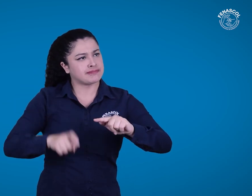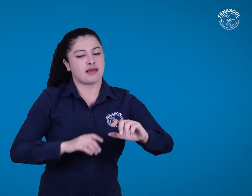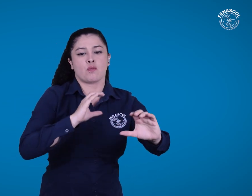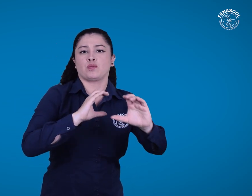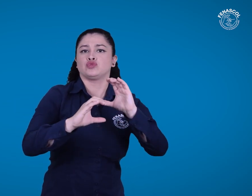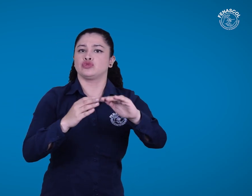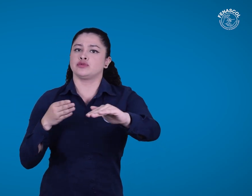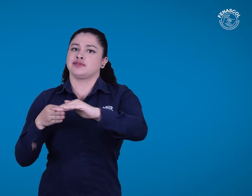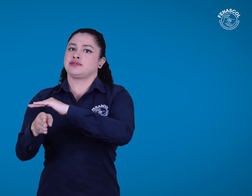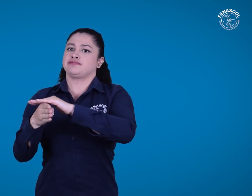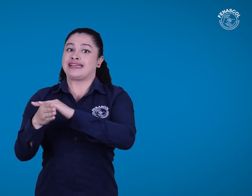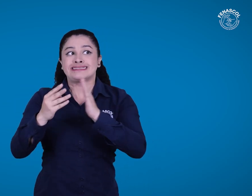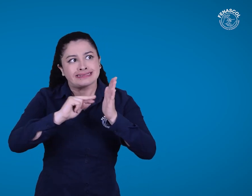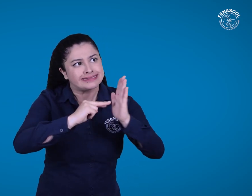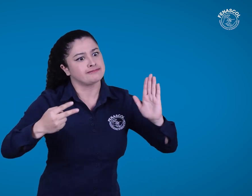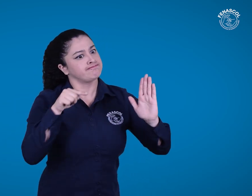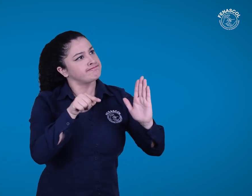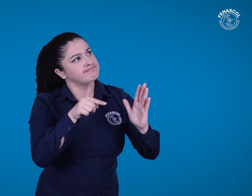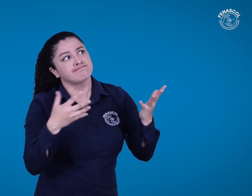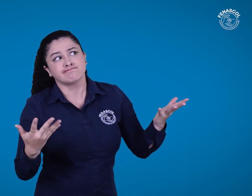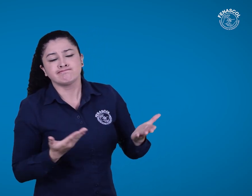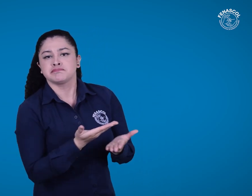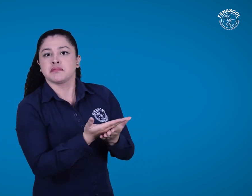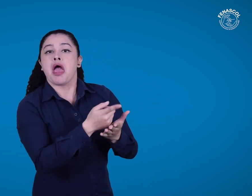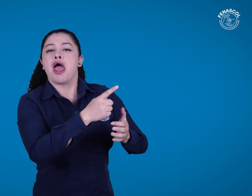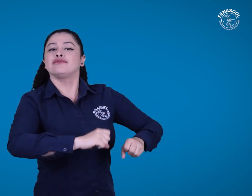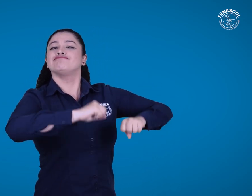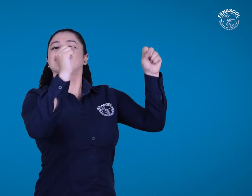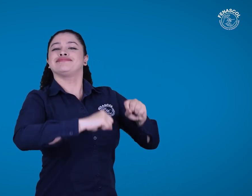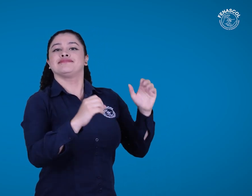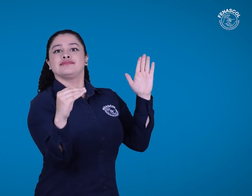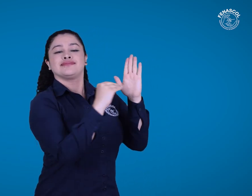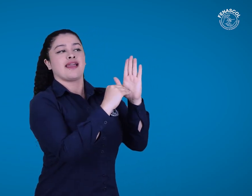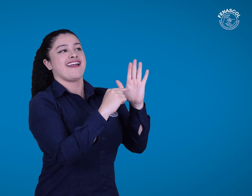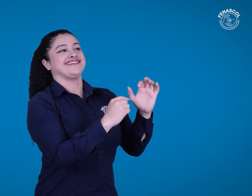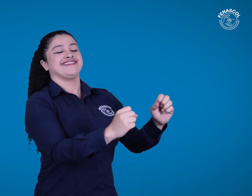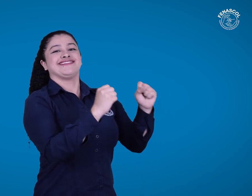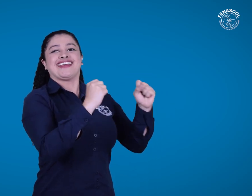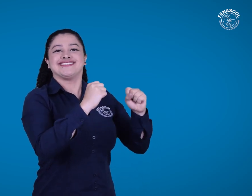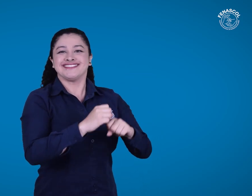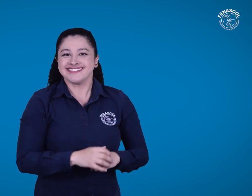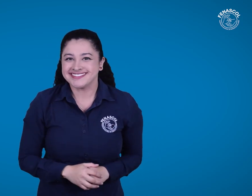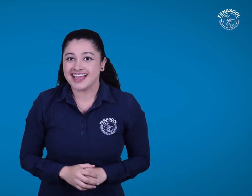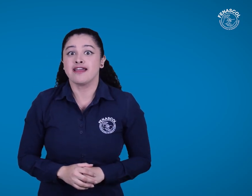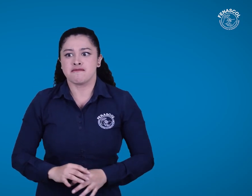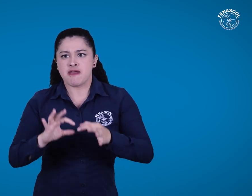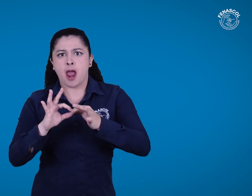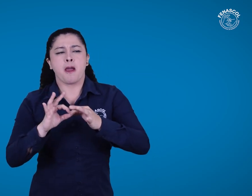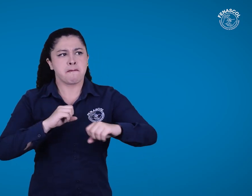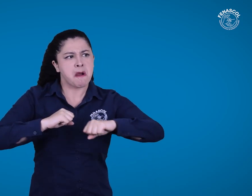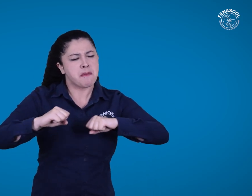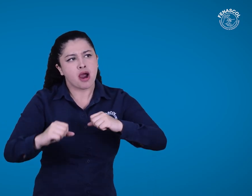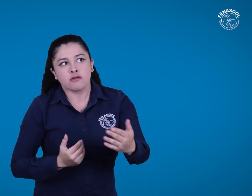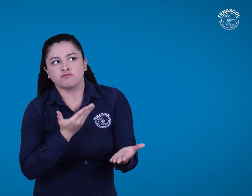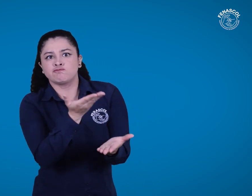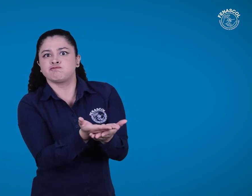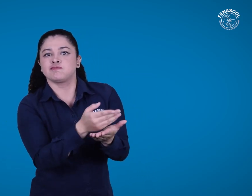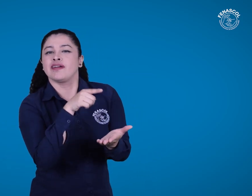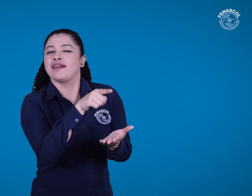comunicación. La iniciativa tuvo el visto bueno por parte del gobierno. FENASCOL siguió gestionando, entró en conversación con el